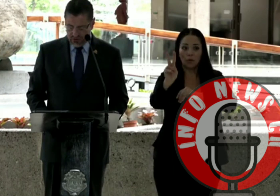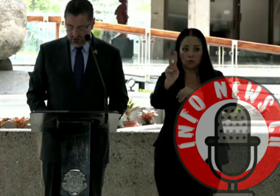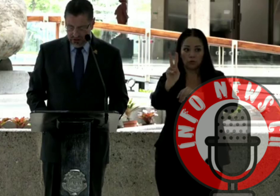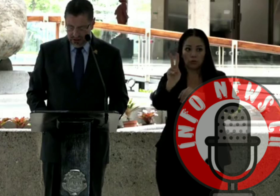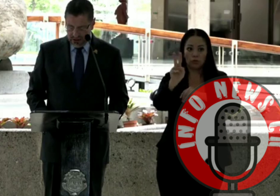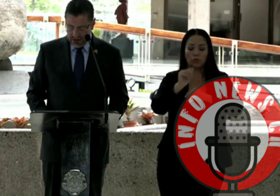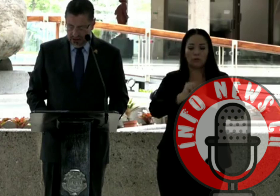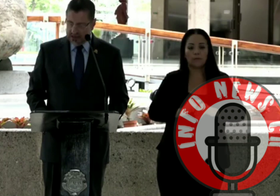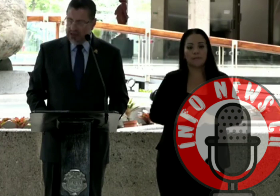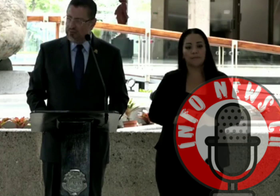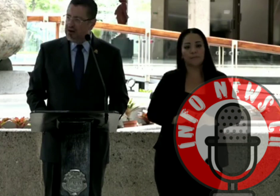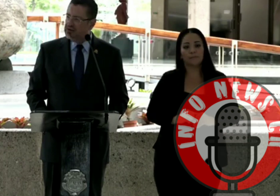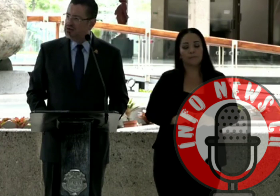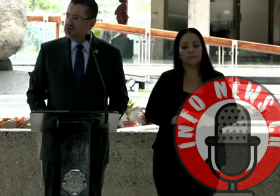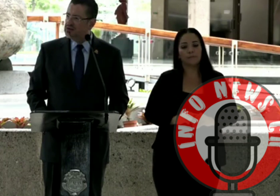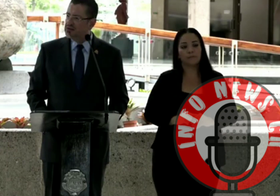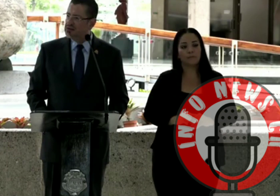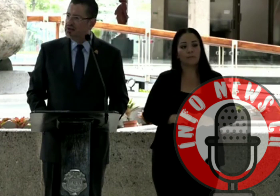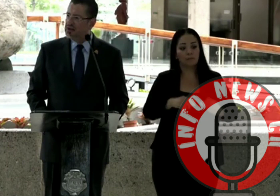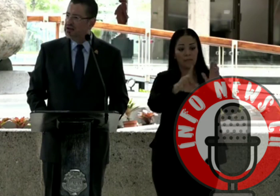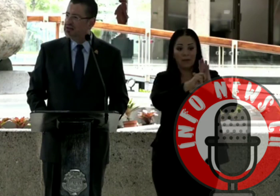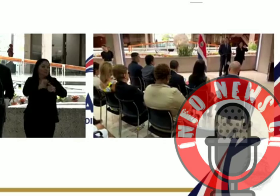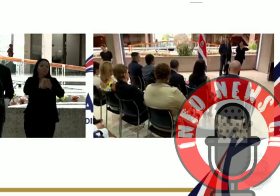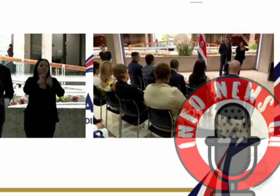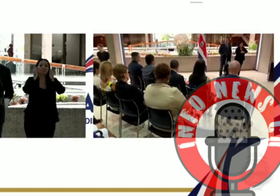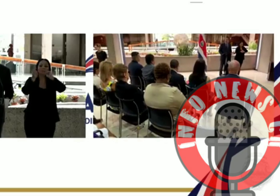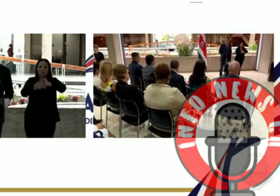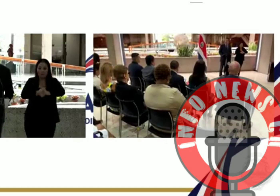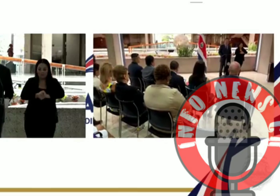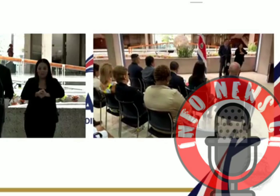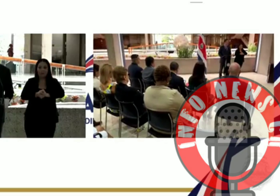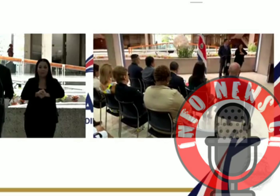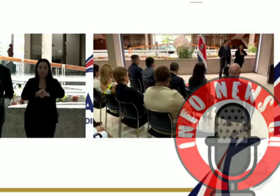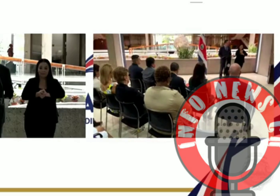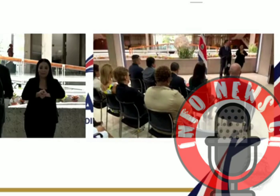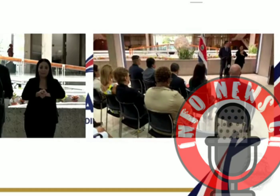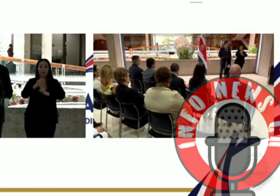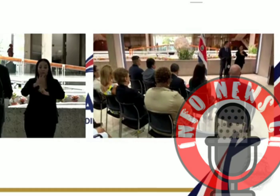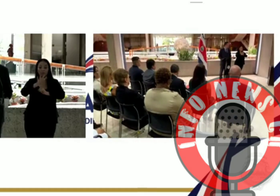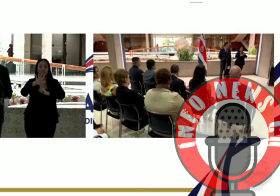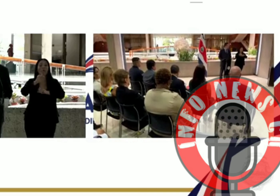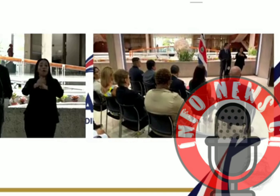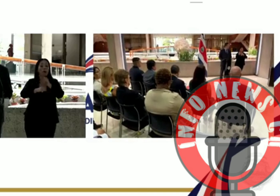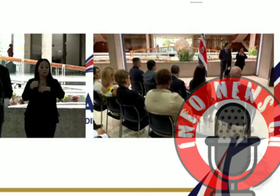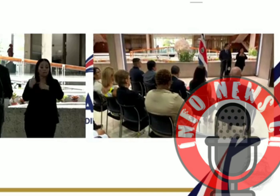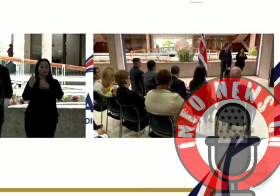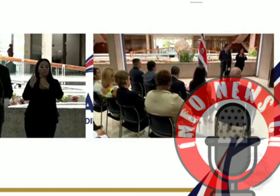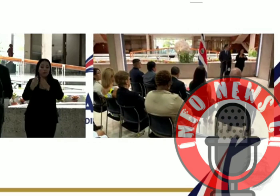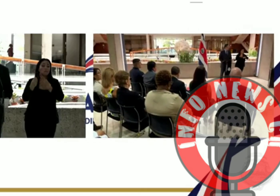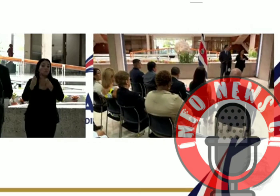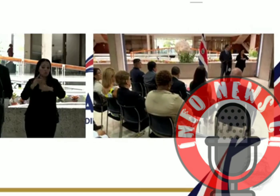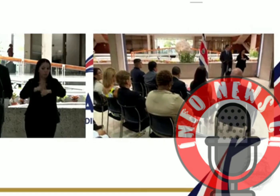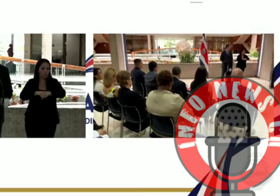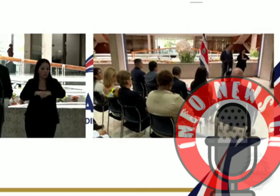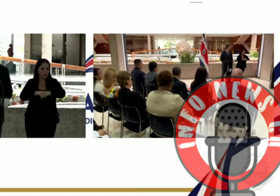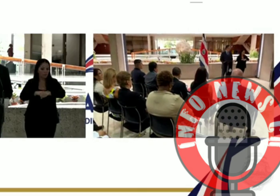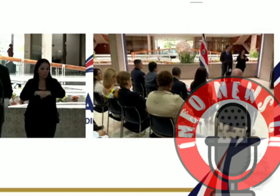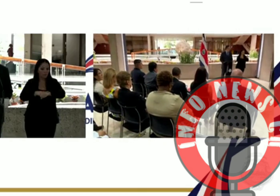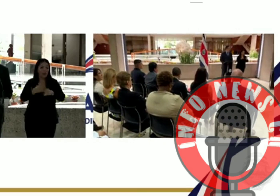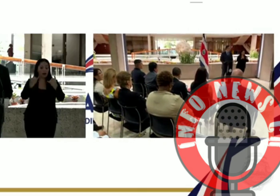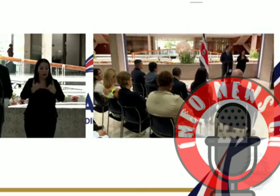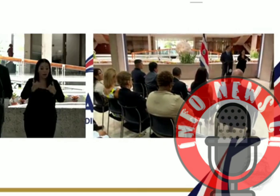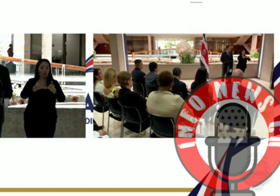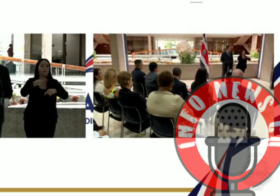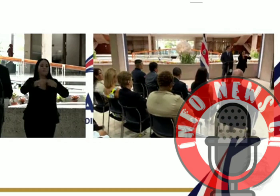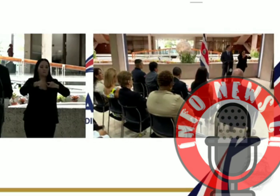que tiene más de 45 años, es mucho tiempo. Vamos a revisar esa